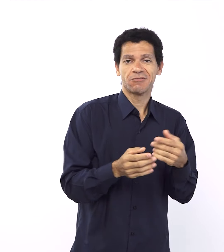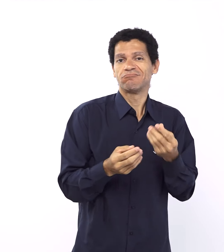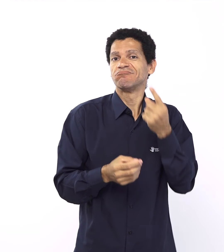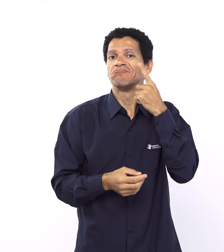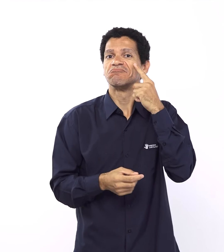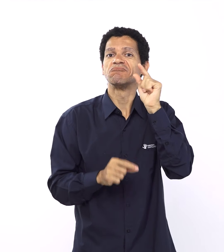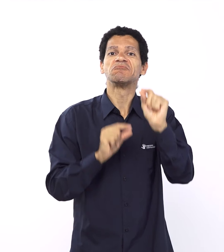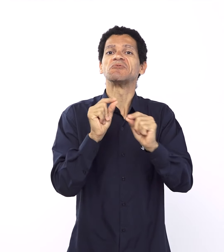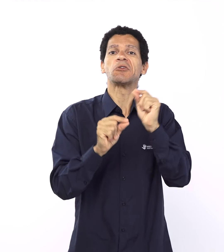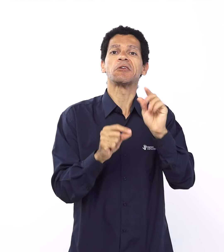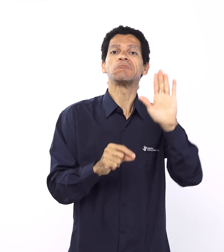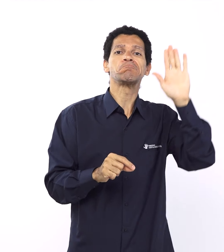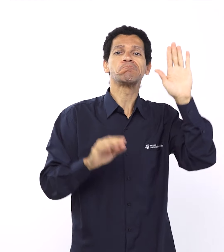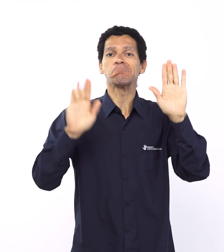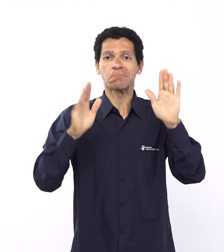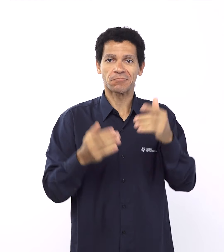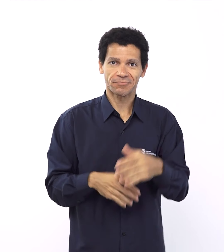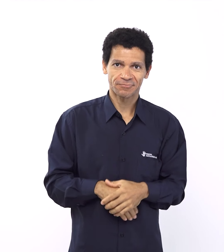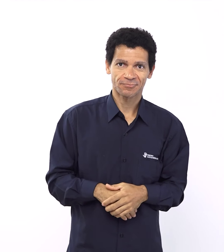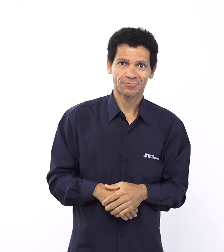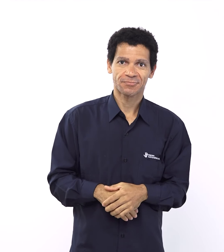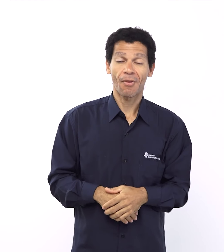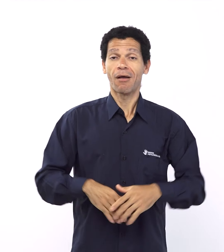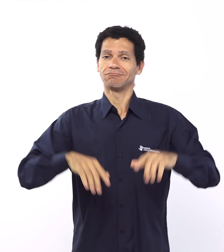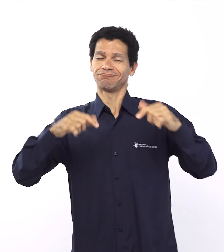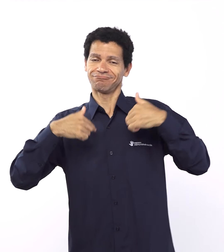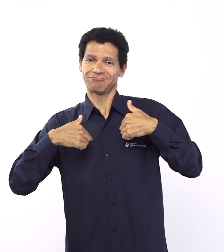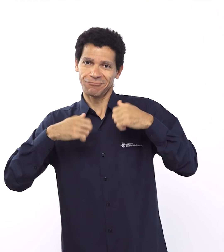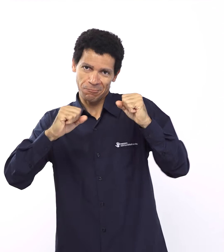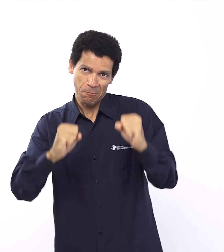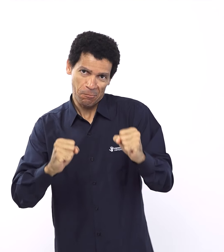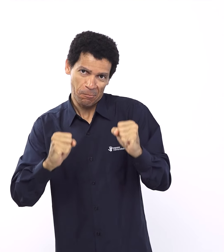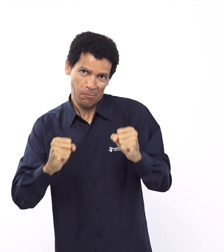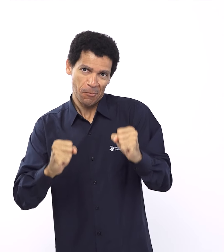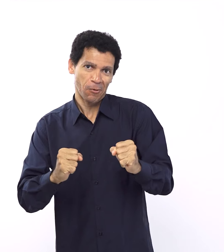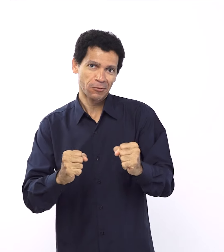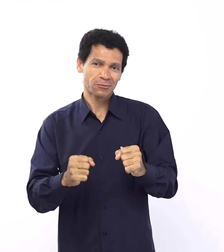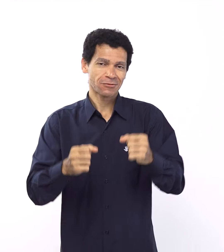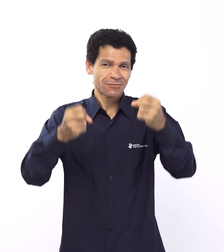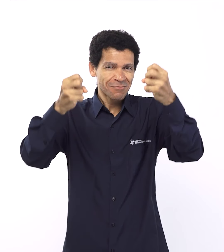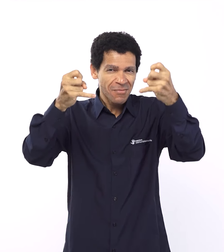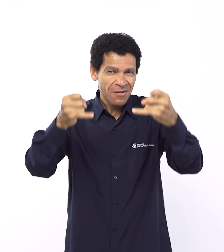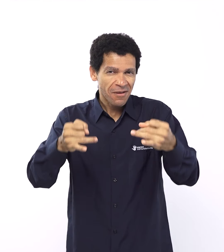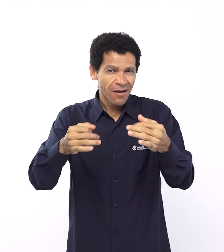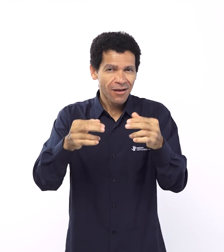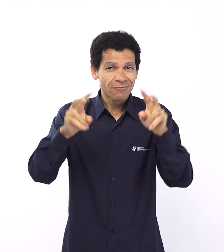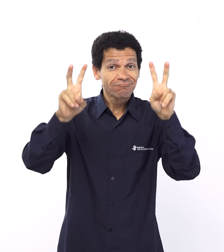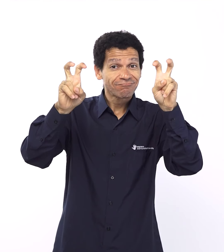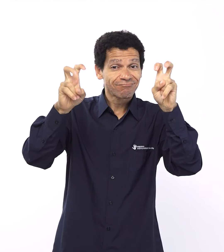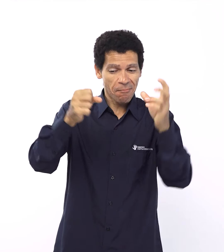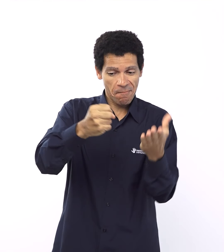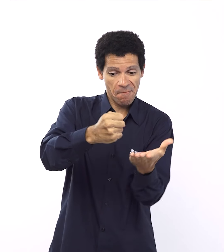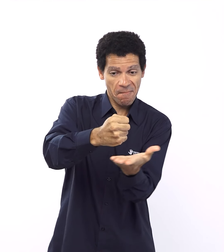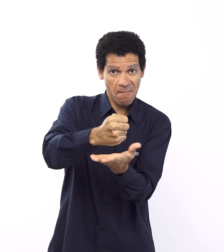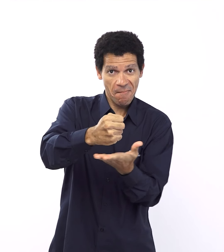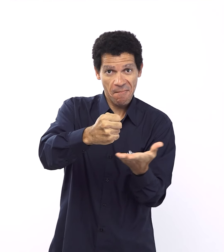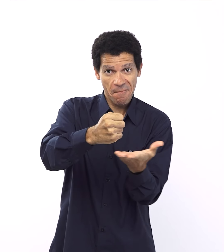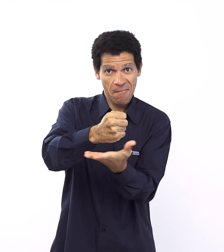Acho que eu posso começar falando alguma coisinha sobre os fundamentos da aliança. A gente está estudando sobre o